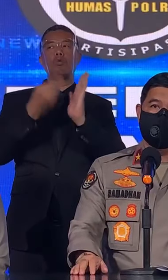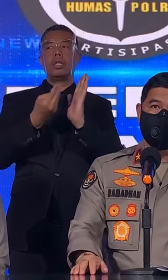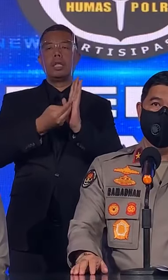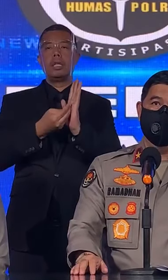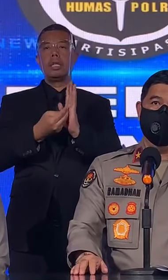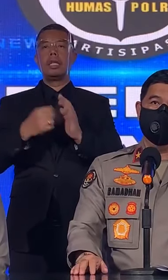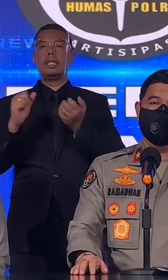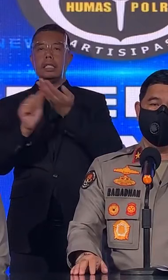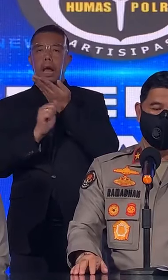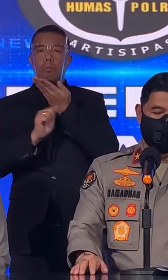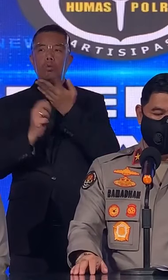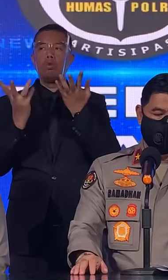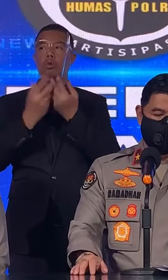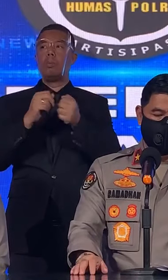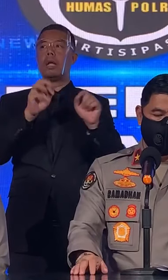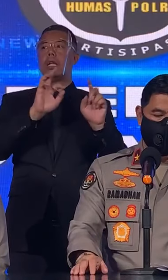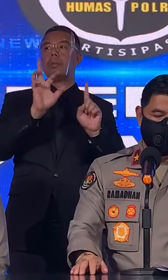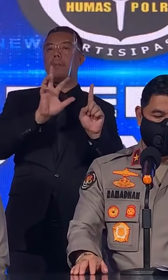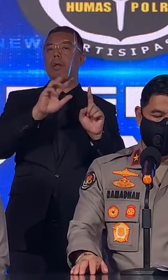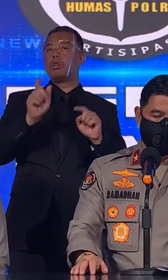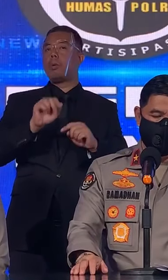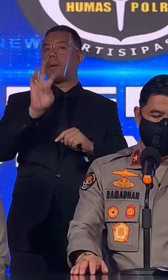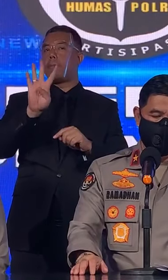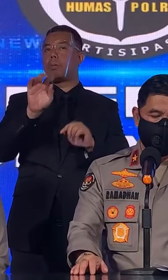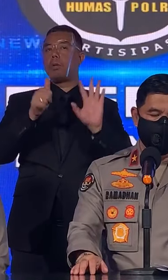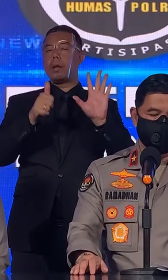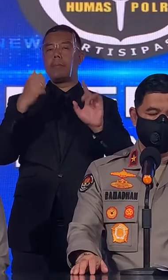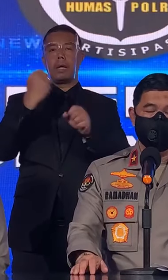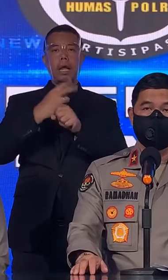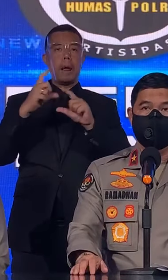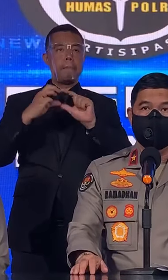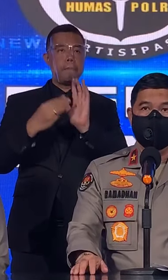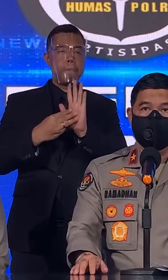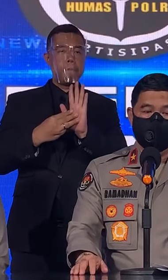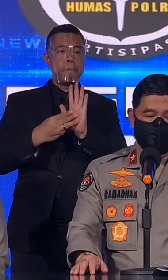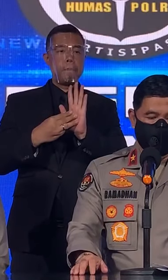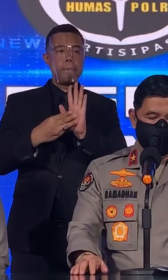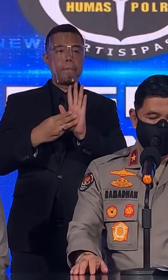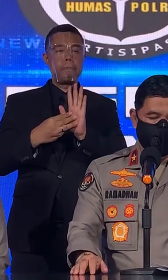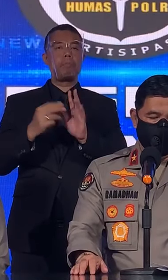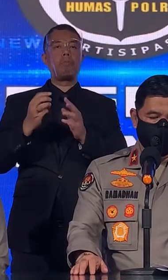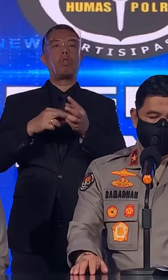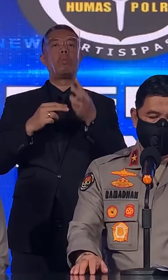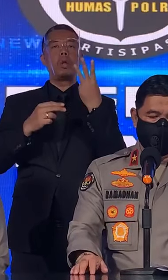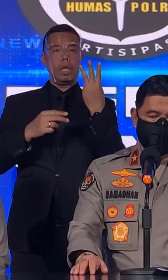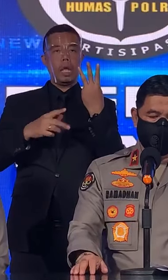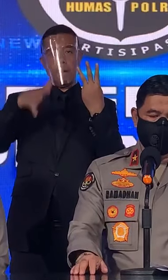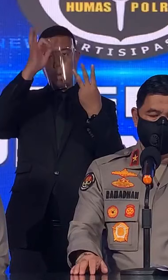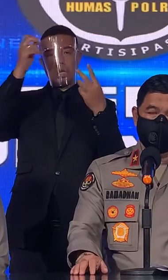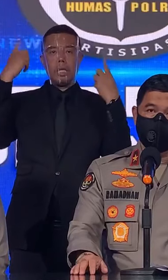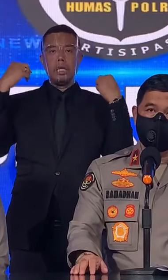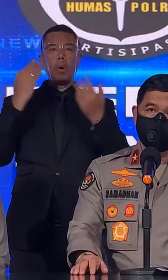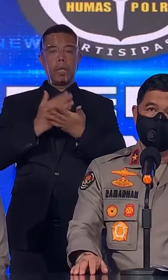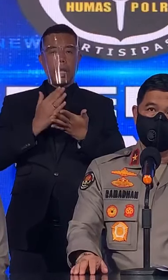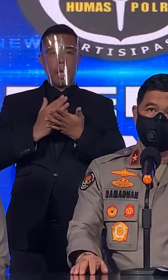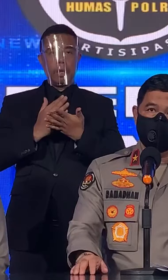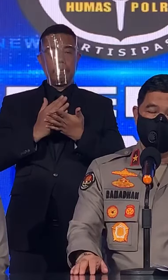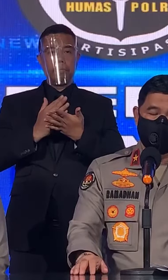sabu sebesar 19,46 gram. Yang ketiga, Polda Jateng,